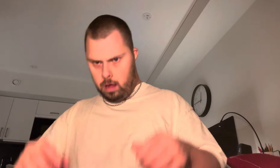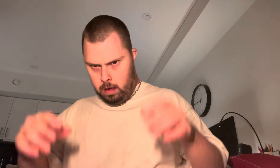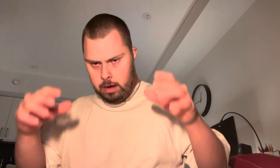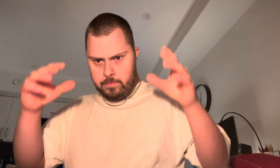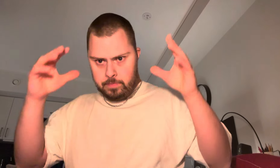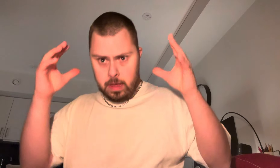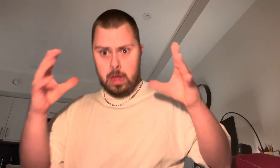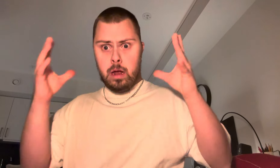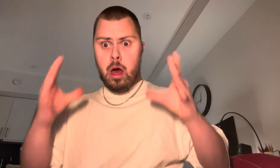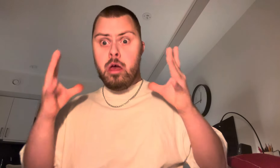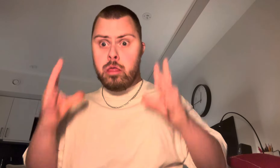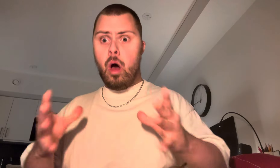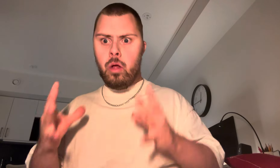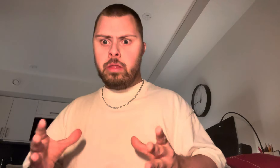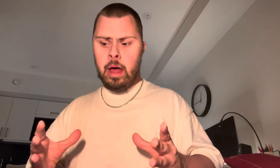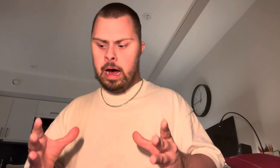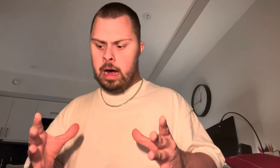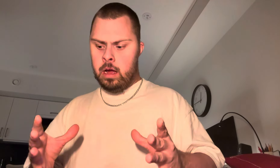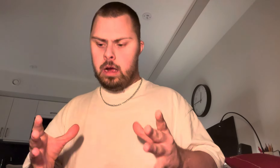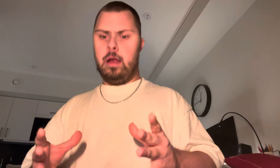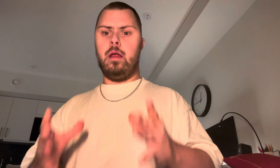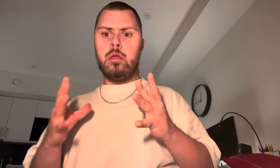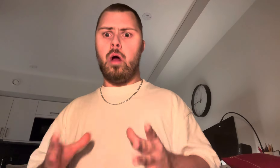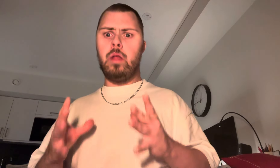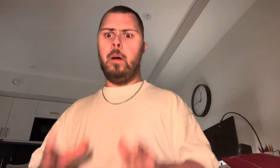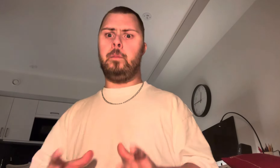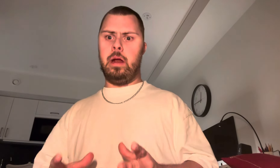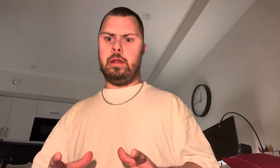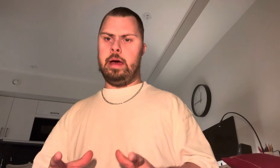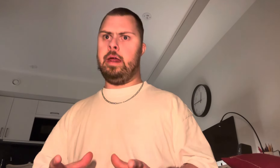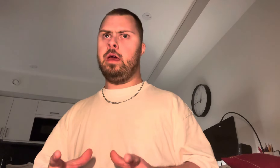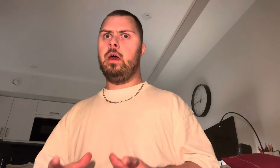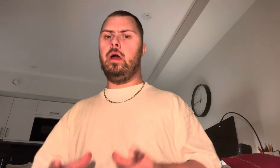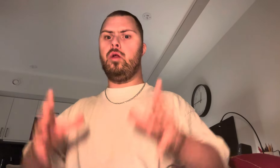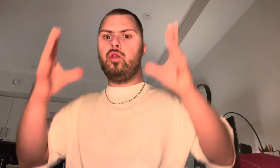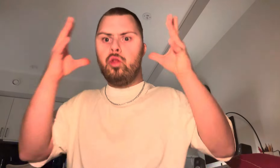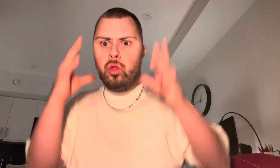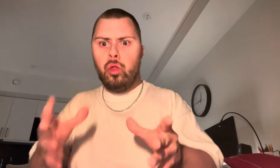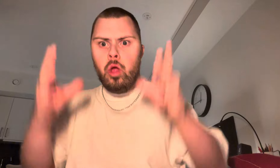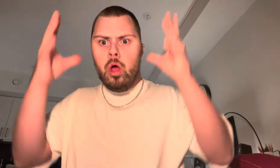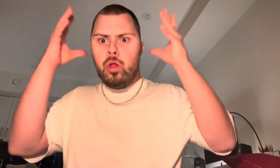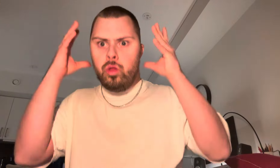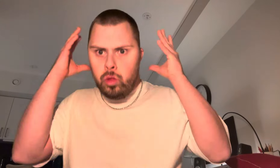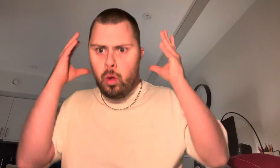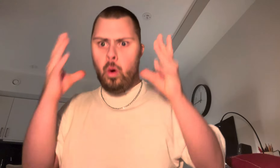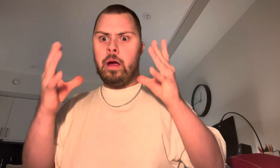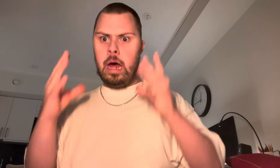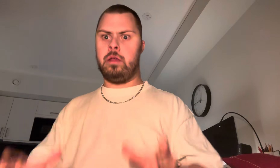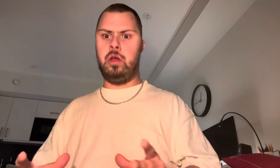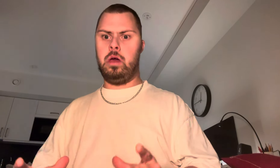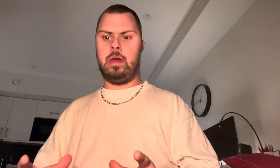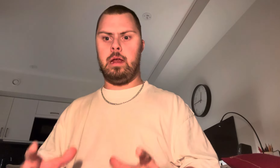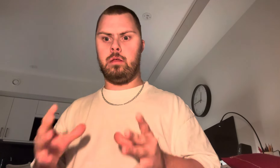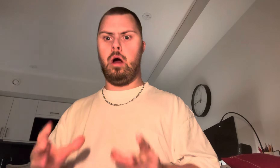Det sådana bilder. Några stycken ska